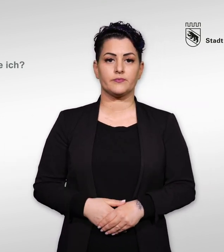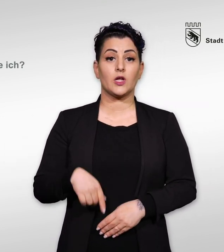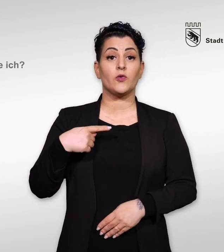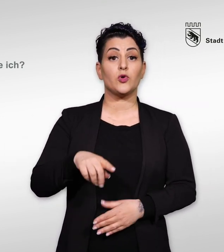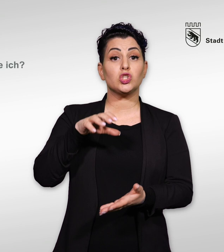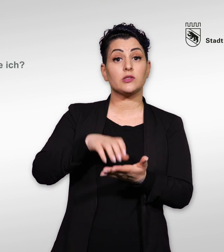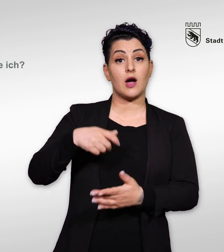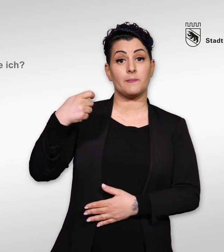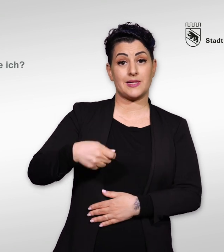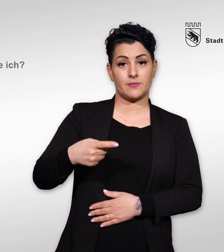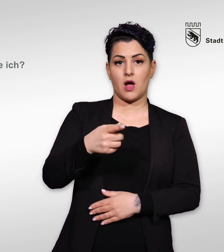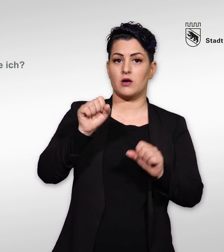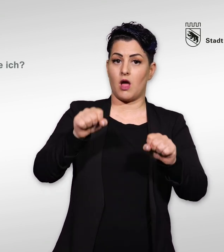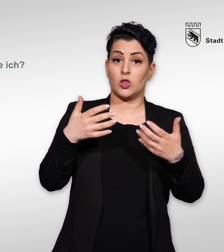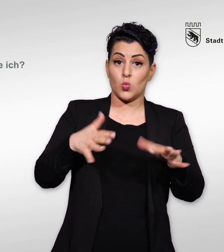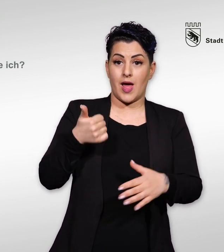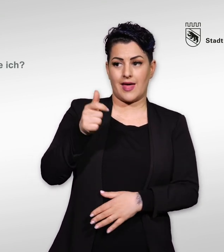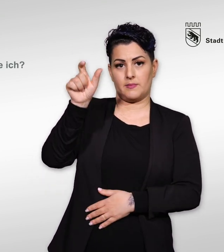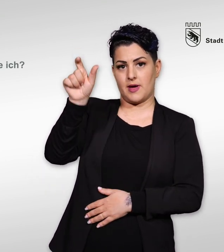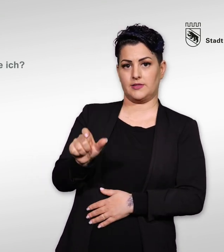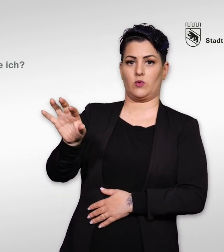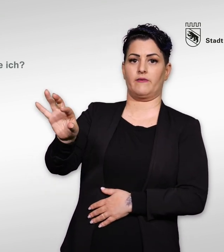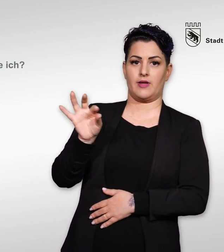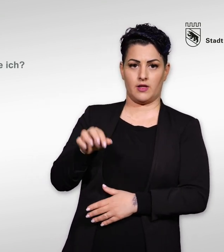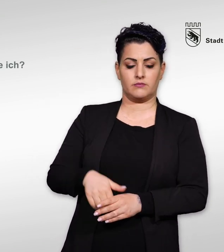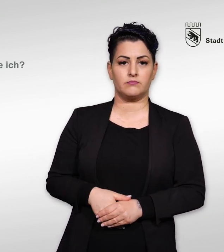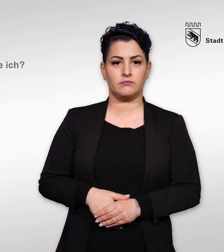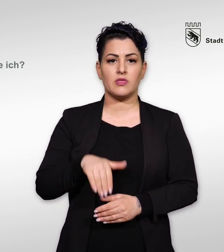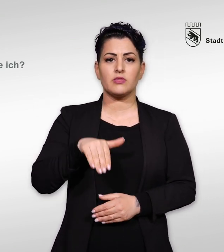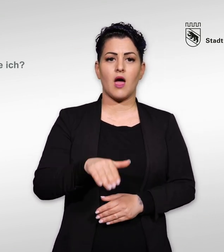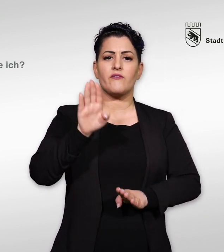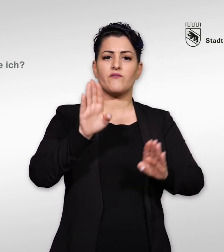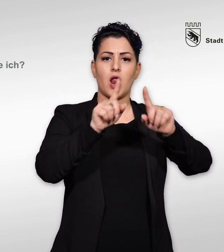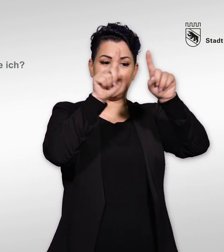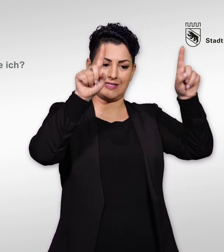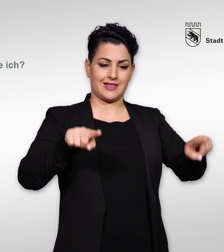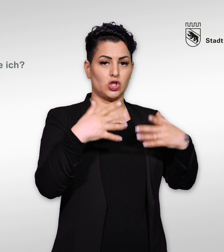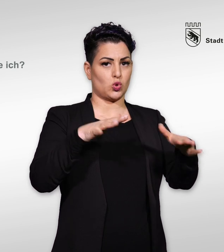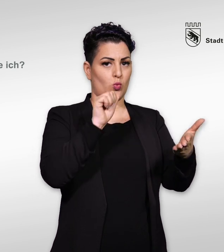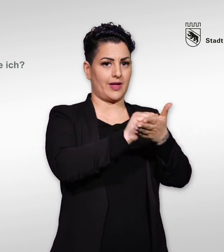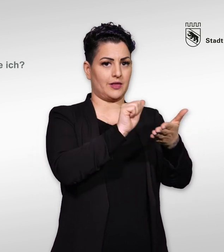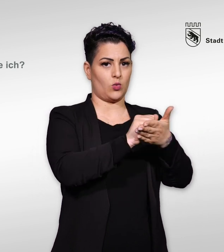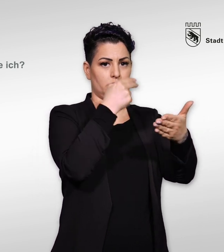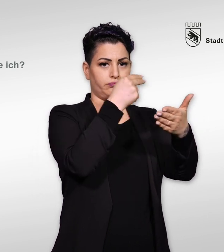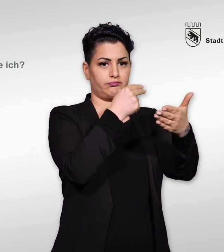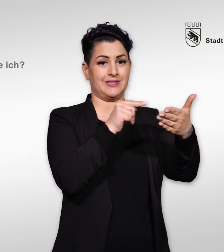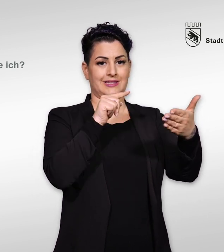Für das Stadtpräsidium können Sie nur eine Person wählen. Nutzen Sie hierfür einen der